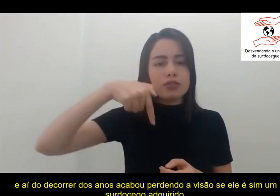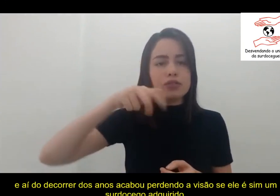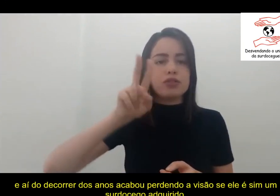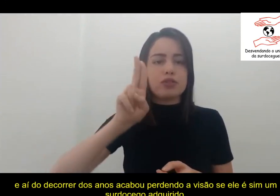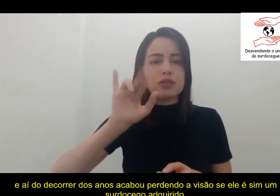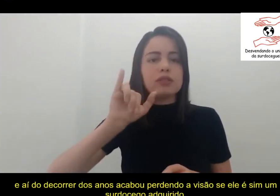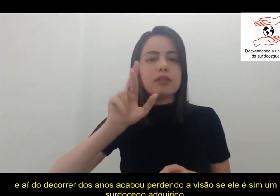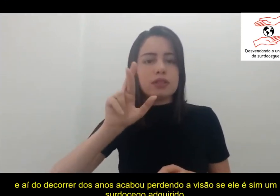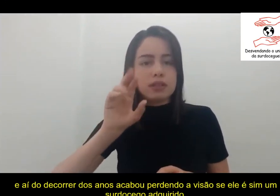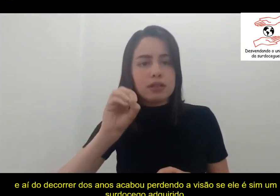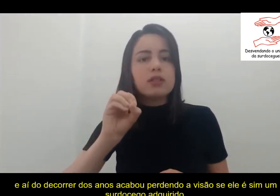um surdo-cego adquirido.